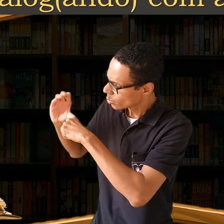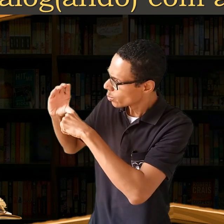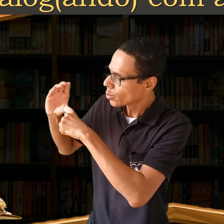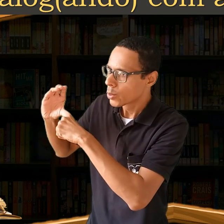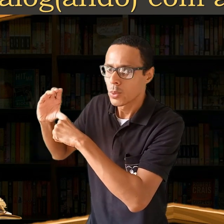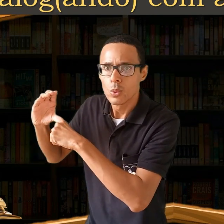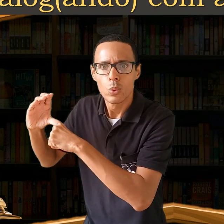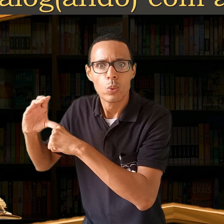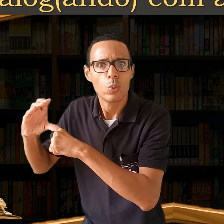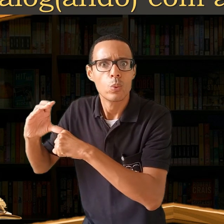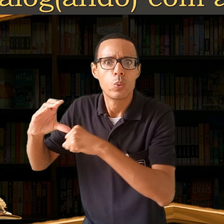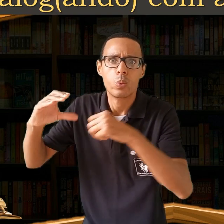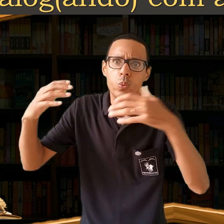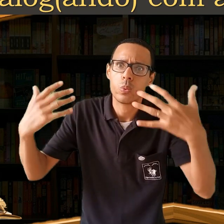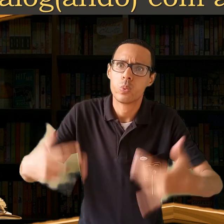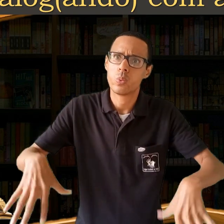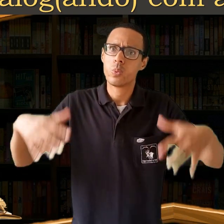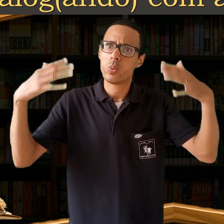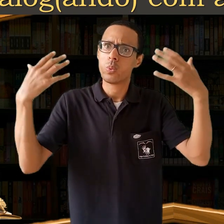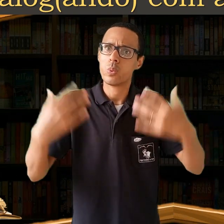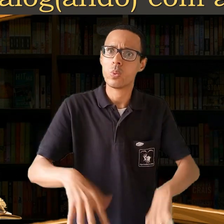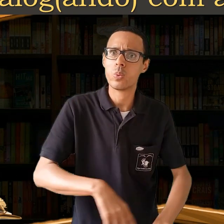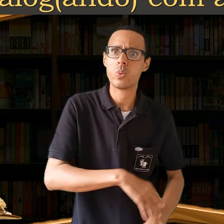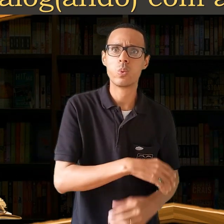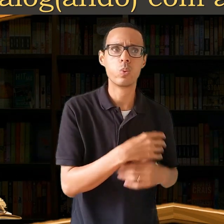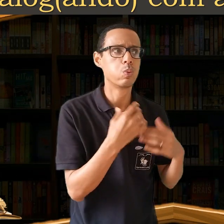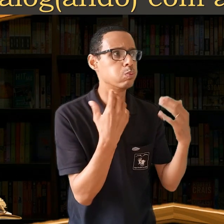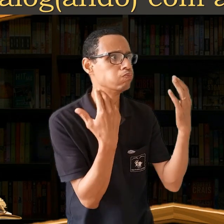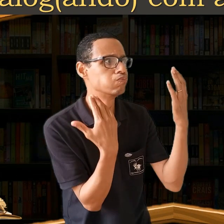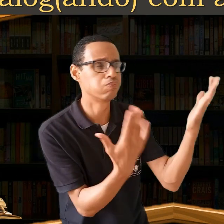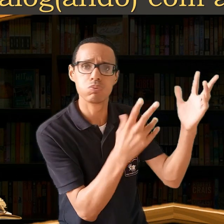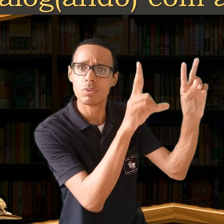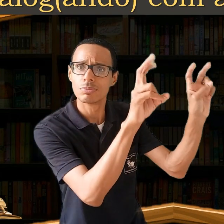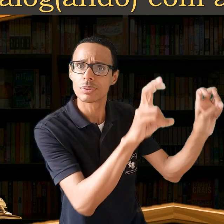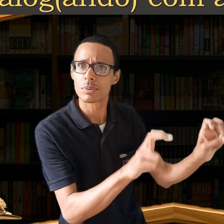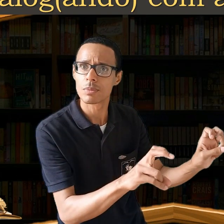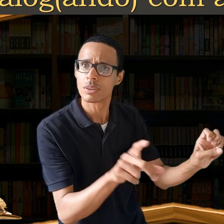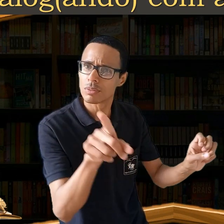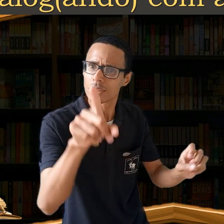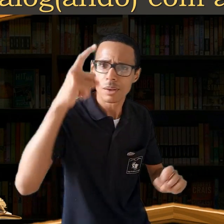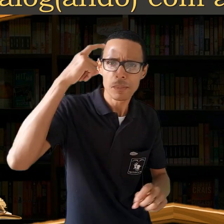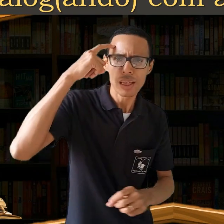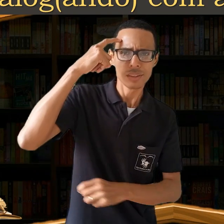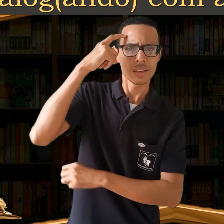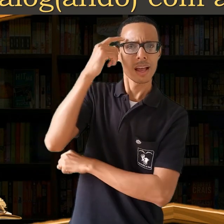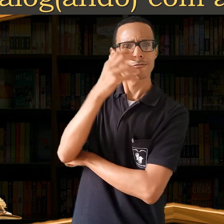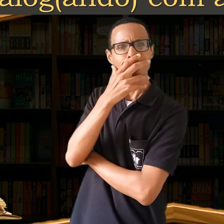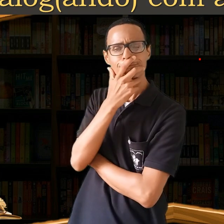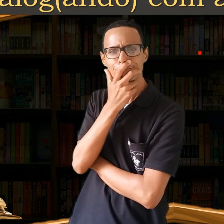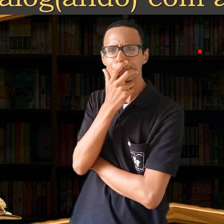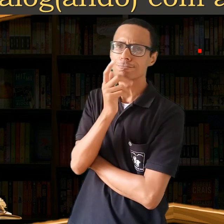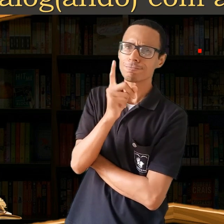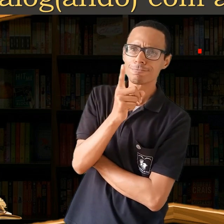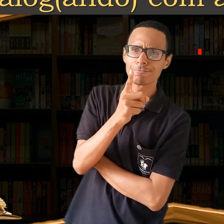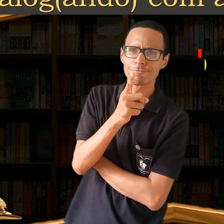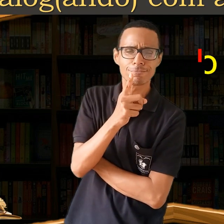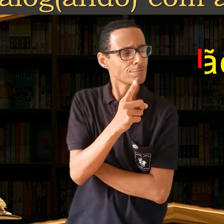Diante tanto conteúdo que foi abordado até o momento, você já parou para pensar o que seria